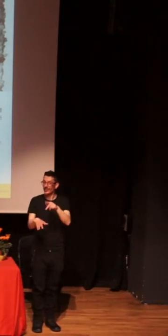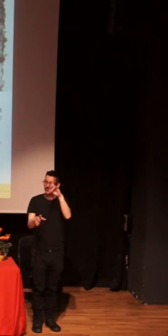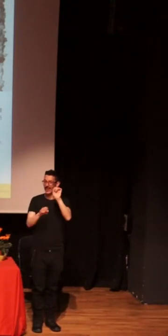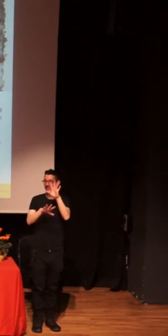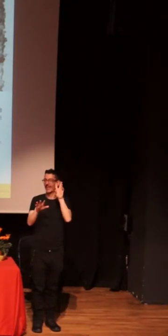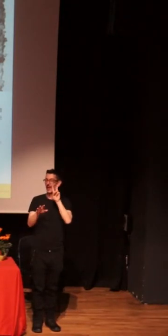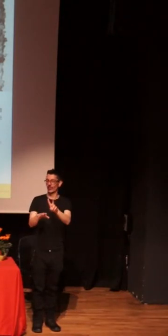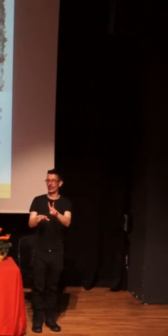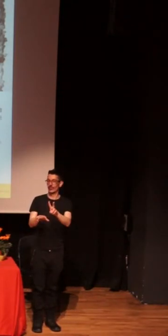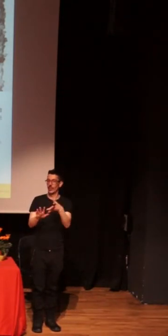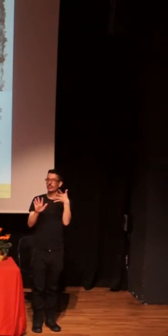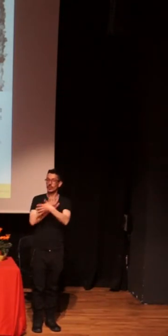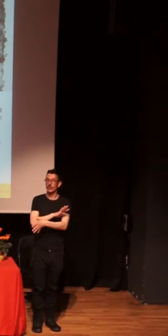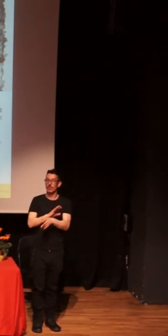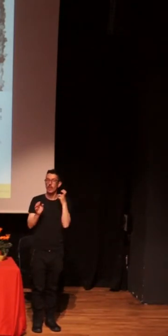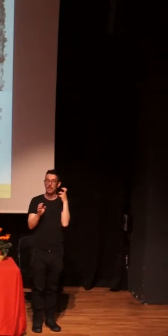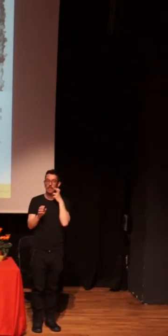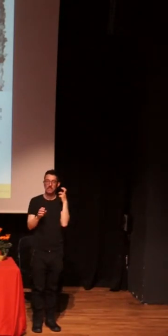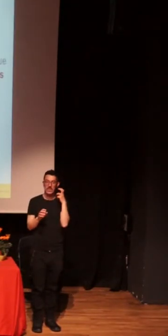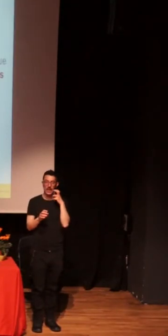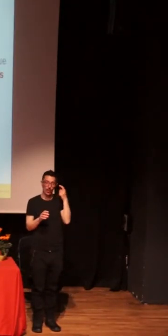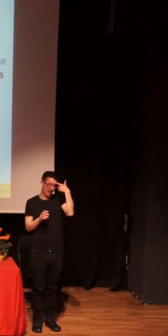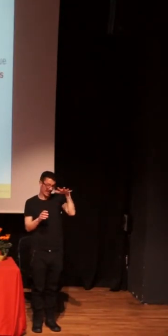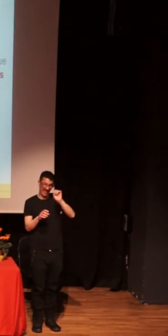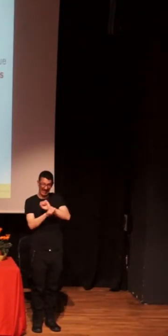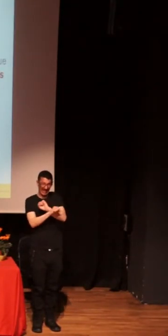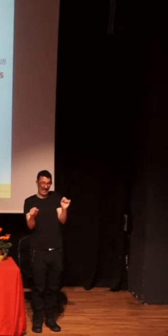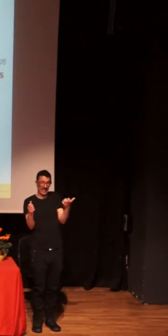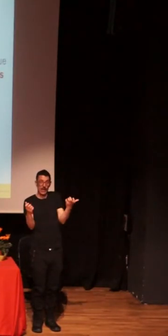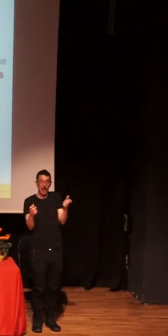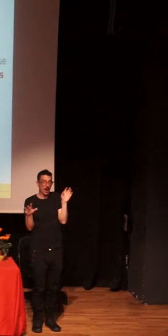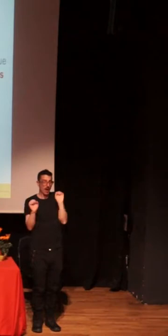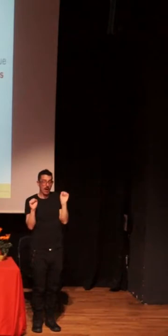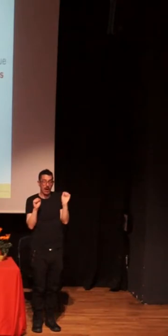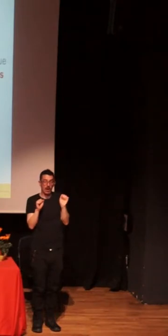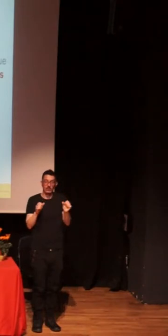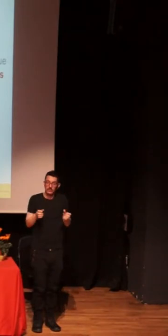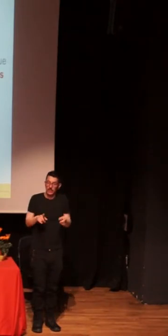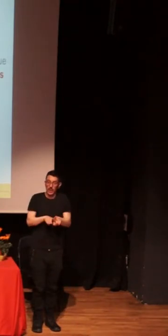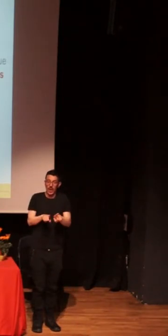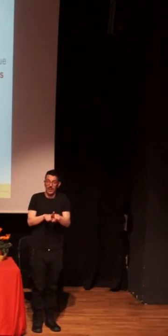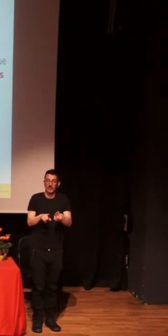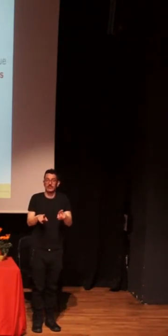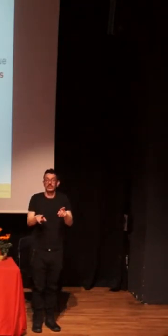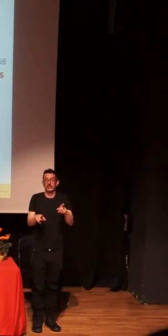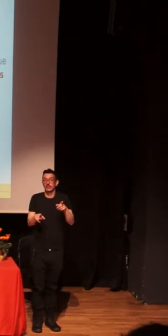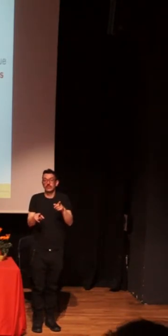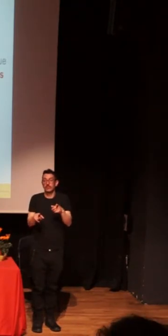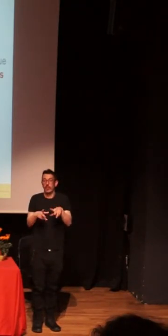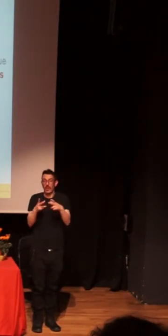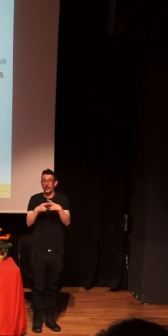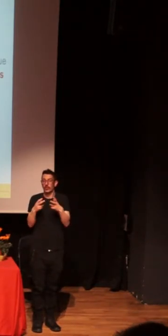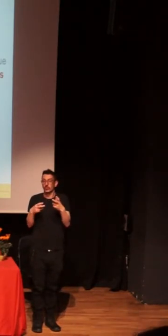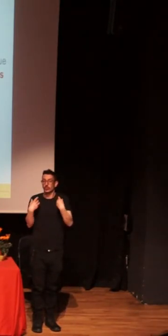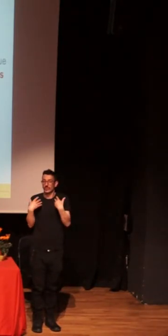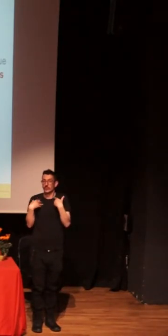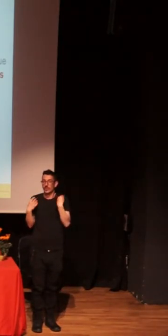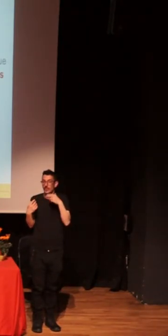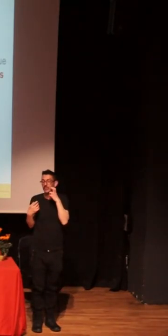miedo irracional que despiertan generalmente en la población. Con respecto a la culpa, por ir arrojando ya un